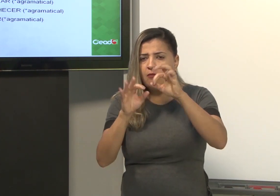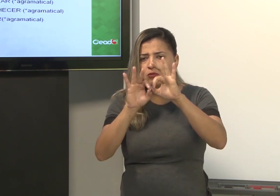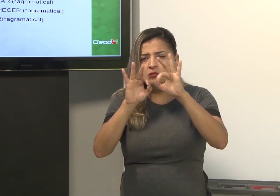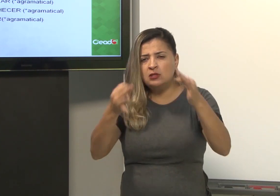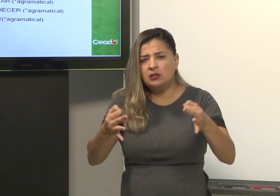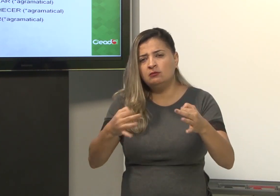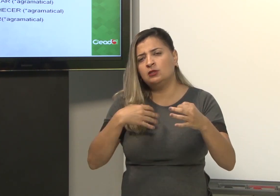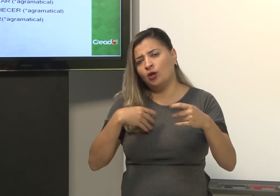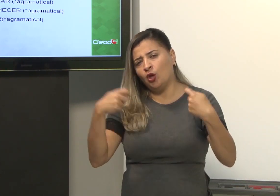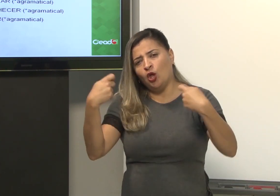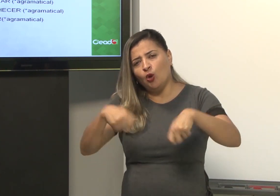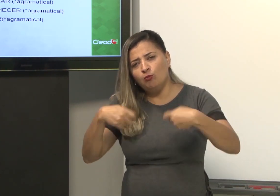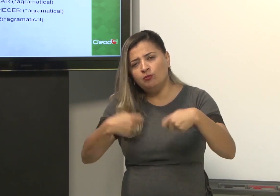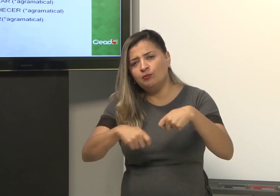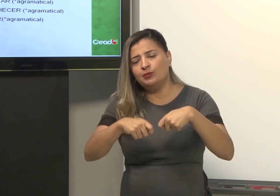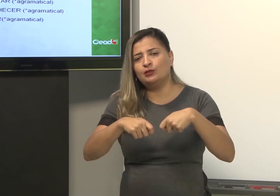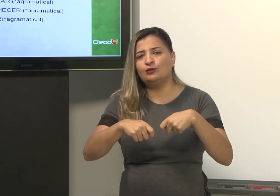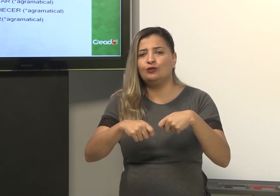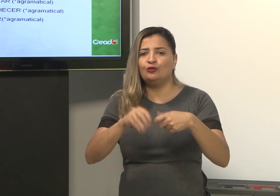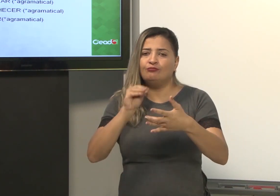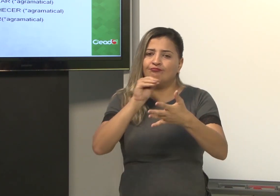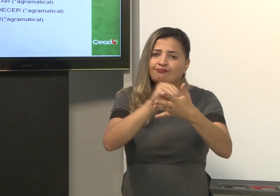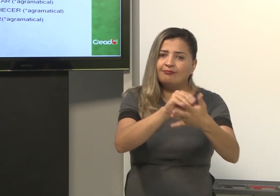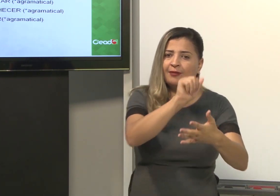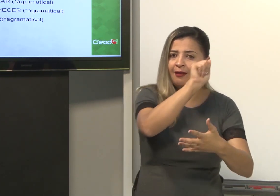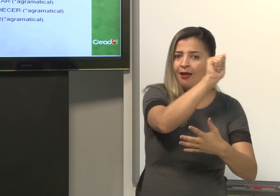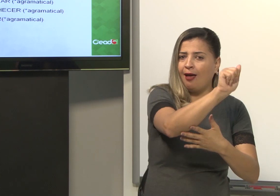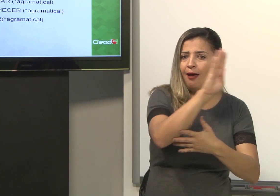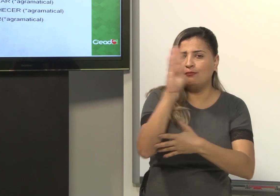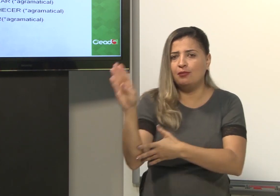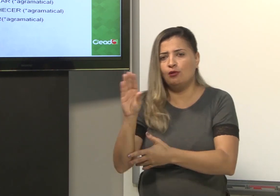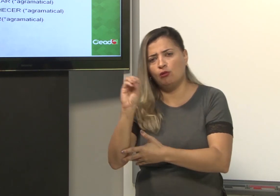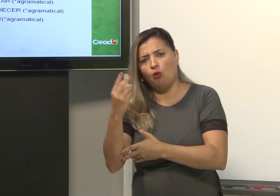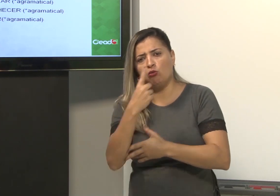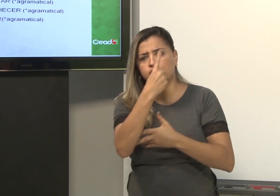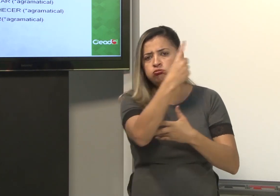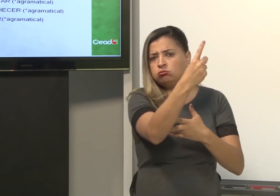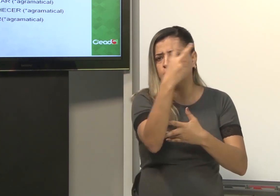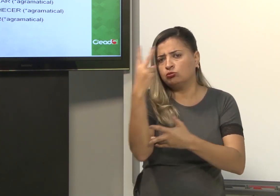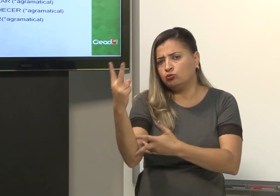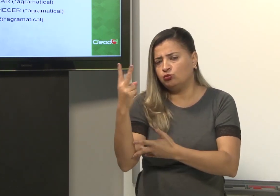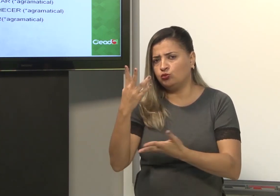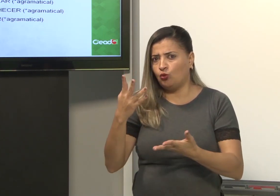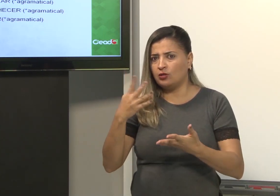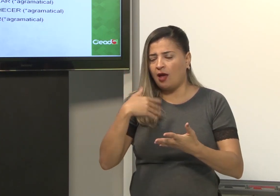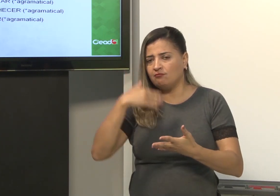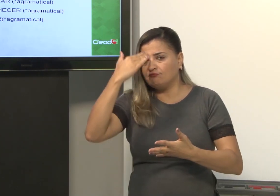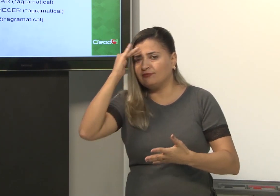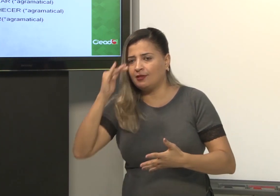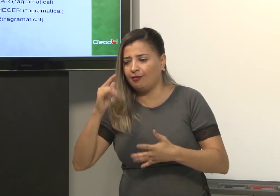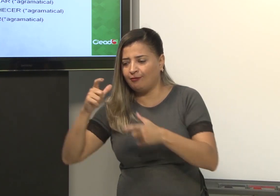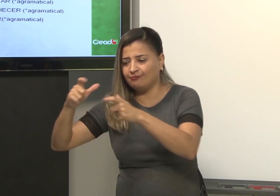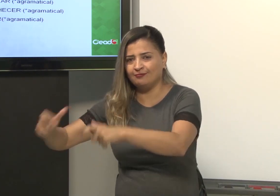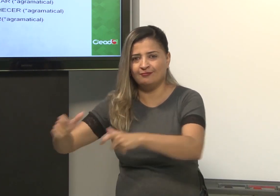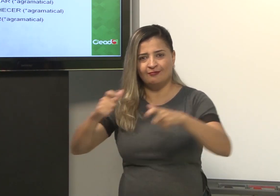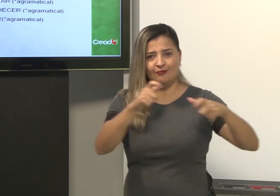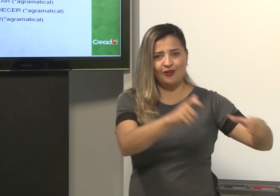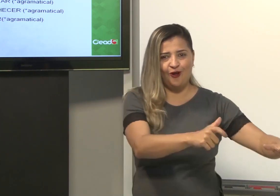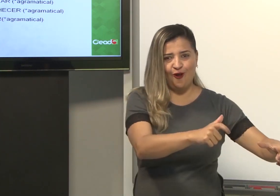Então, nesses verbos simples é preciso que tenha A e B ou 1 e 2 para que eu entenda qual seja